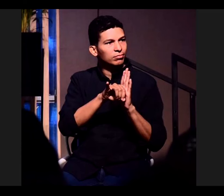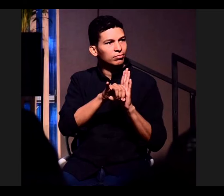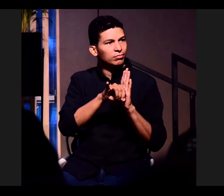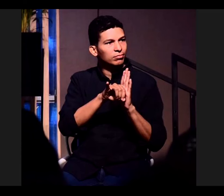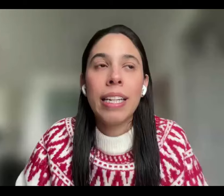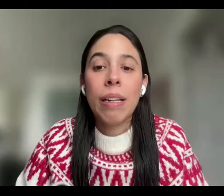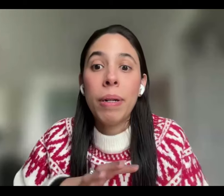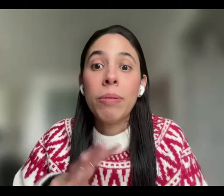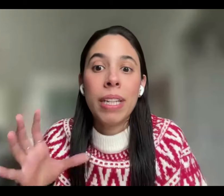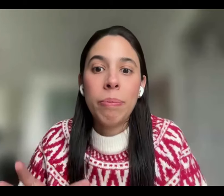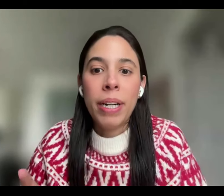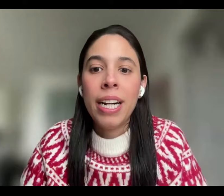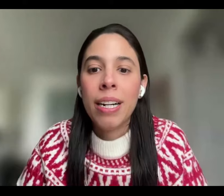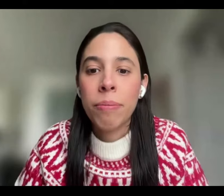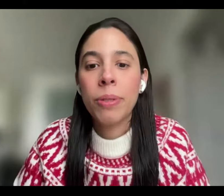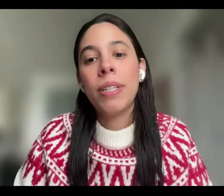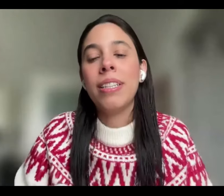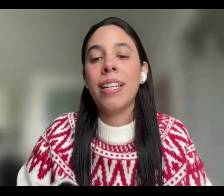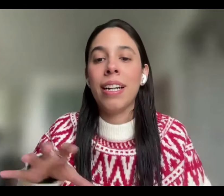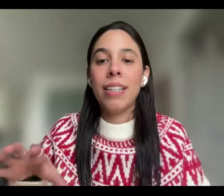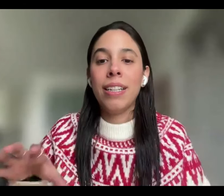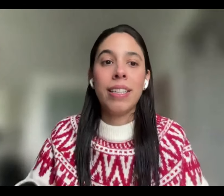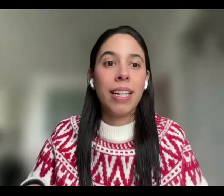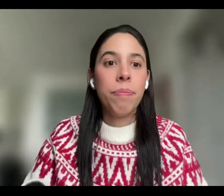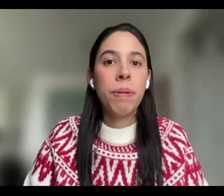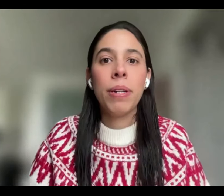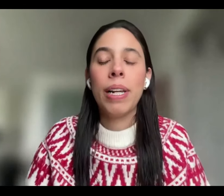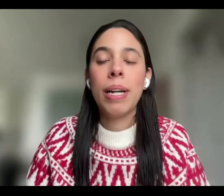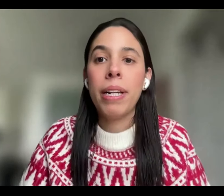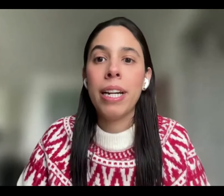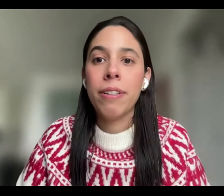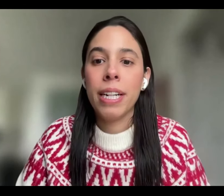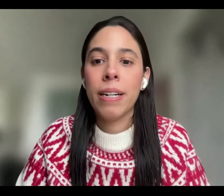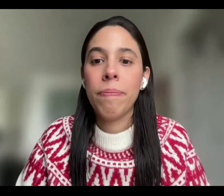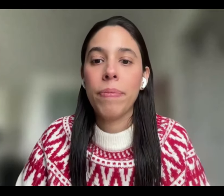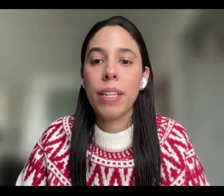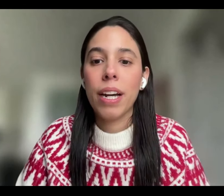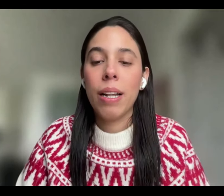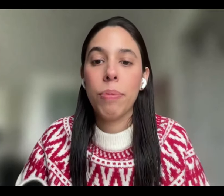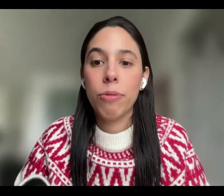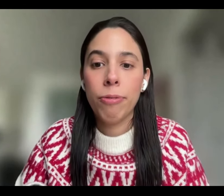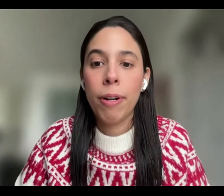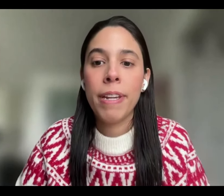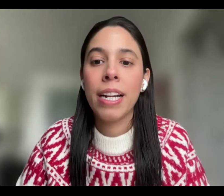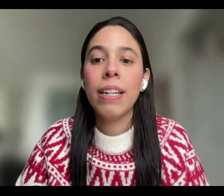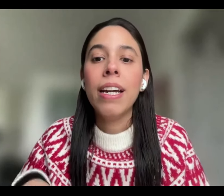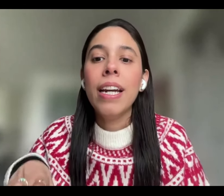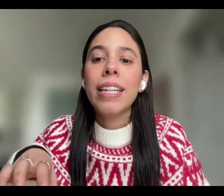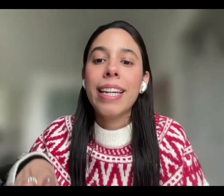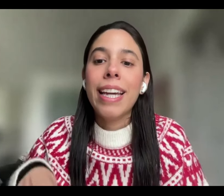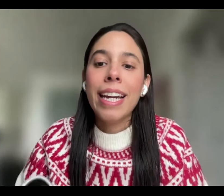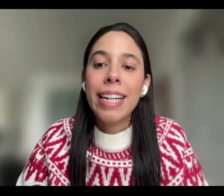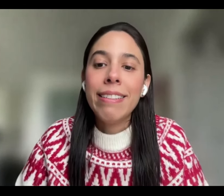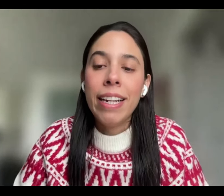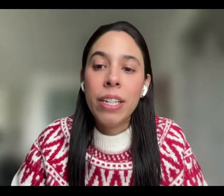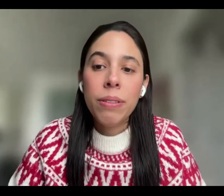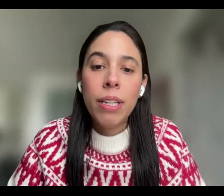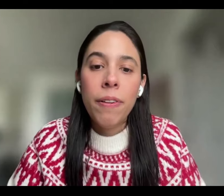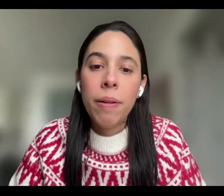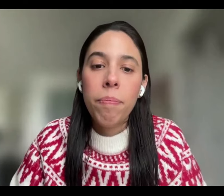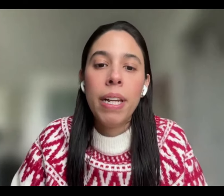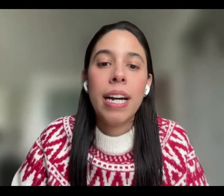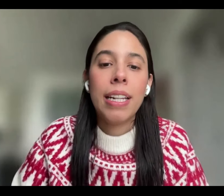esta pregunta es para ambos quisiera darle primero la palabra al profe Fabián qué